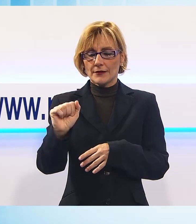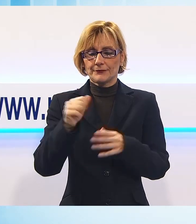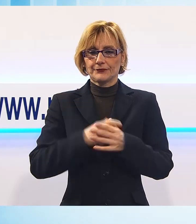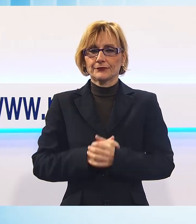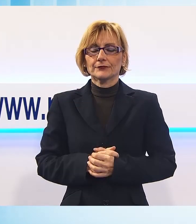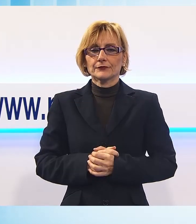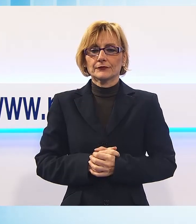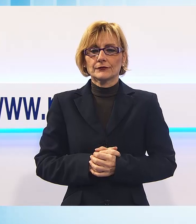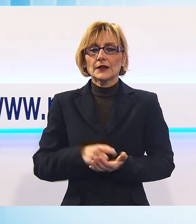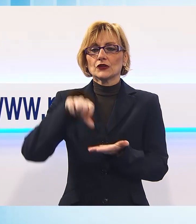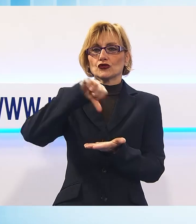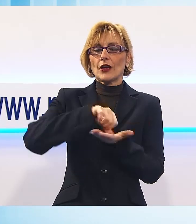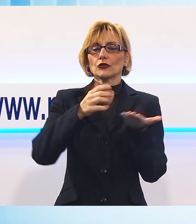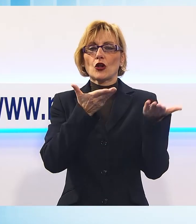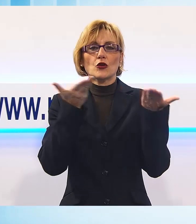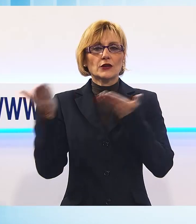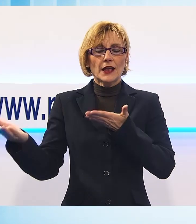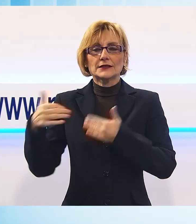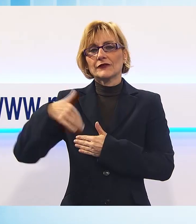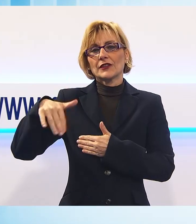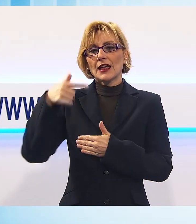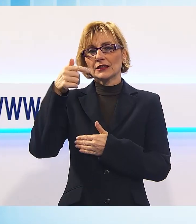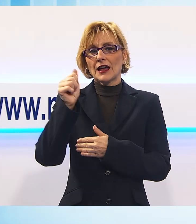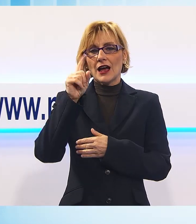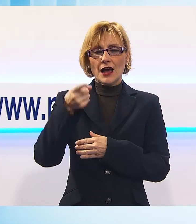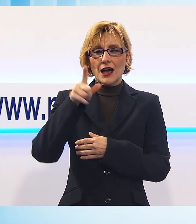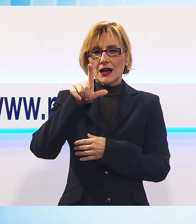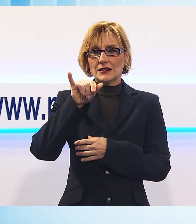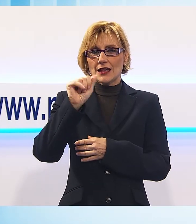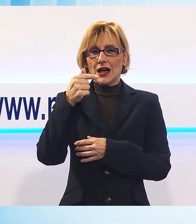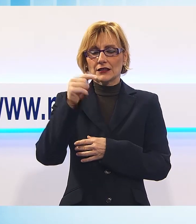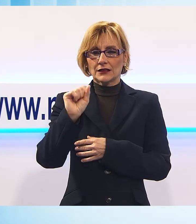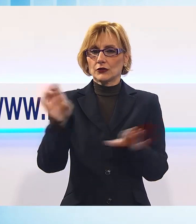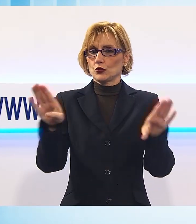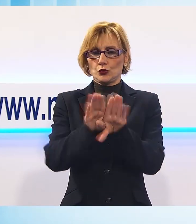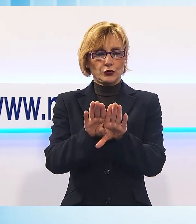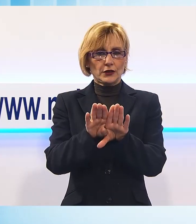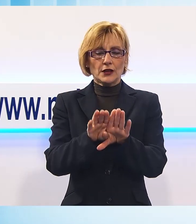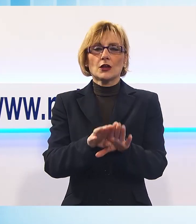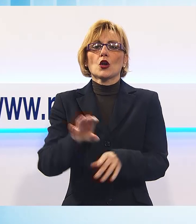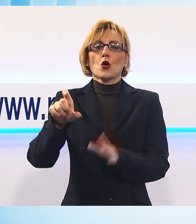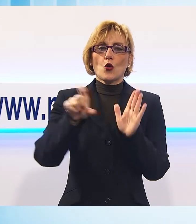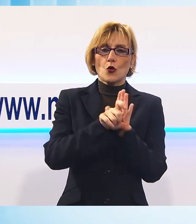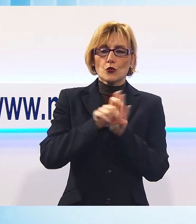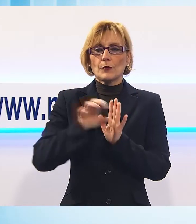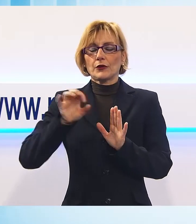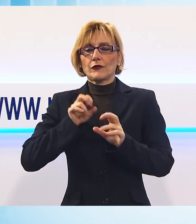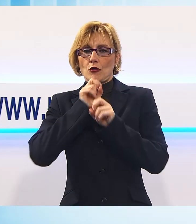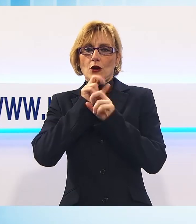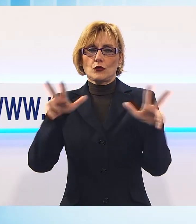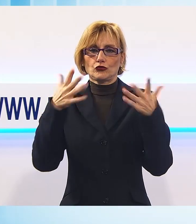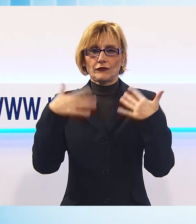Chiude il centro di accoglienza alle tagliate di Lucca, lo hanno annunciato Comune e Prefettura, tutti gli ospiti hanno lasciato la